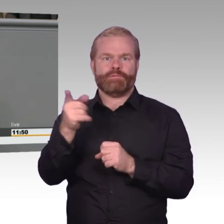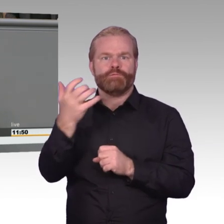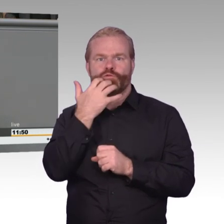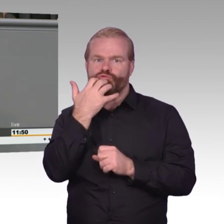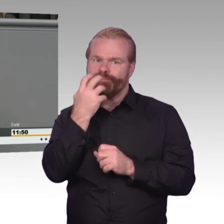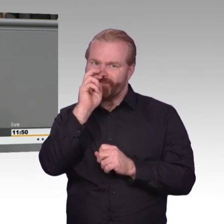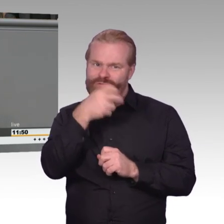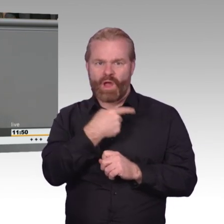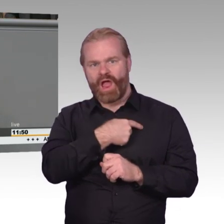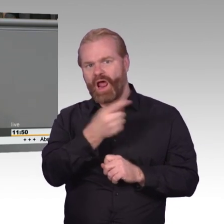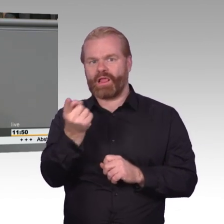schnellstens aufgelöst.